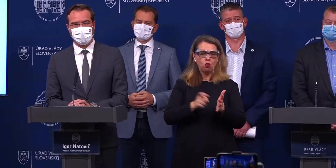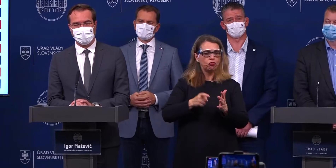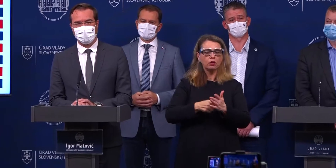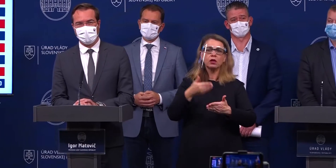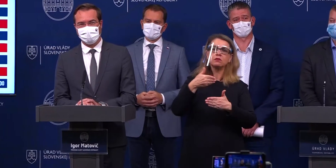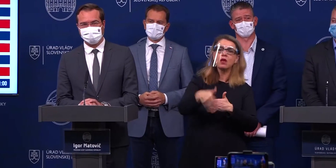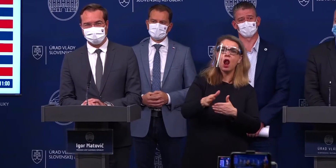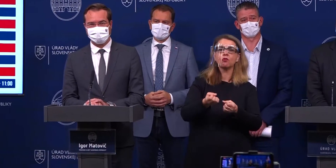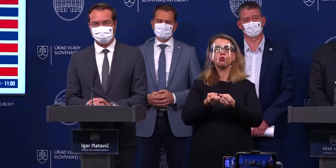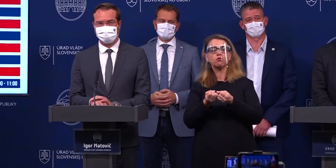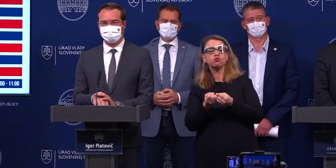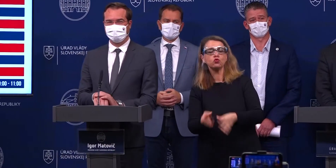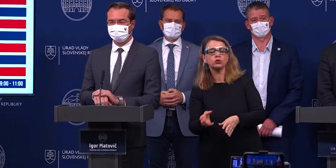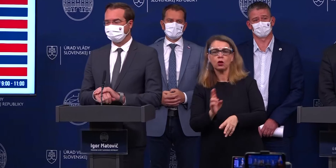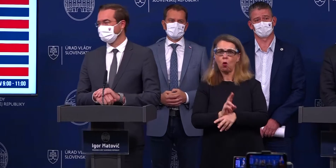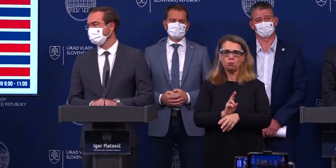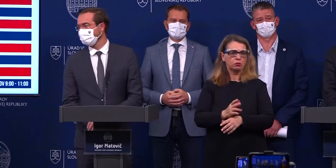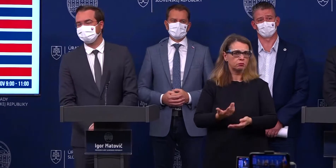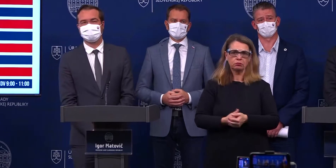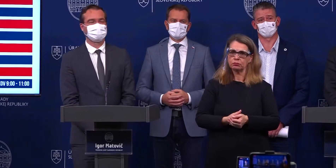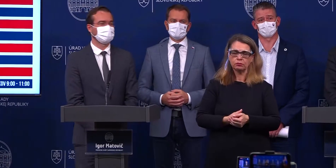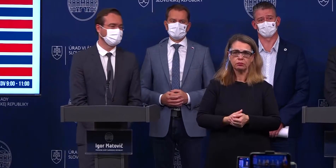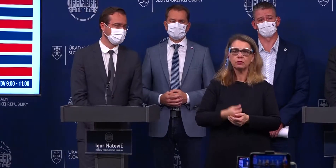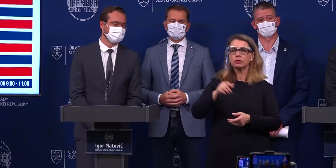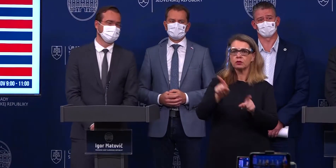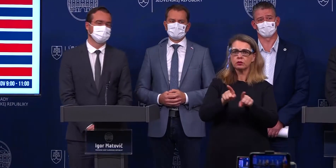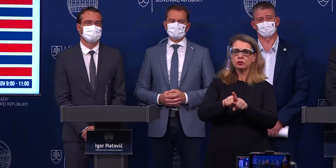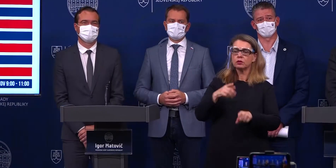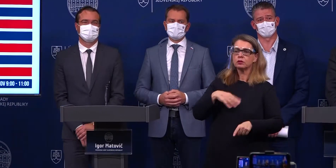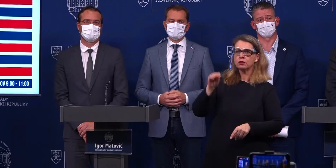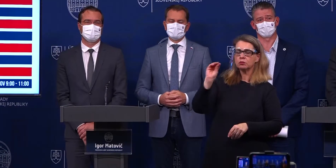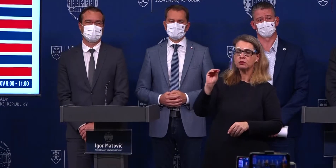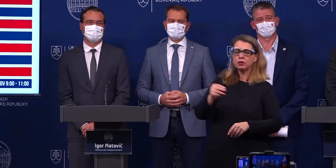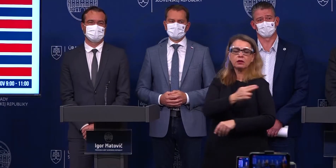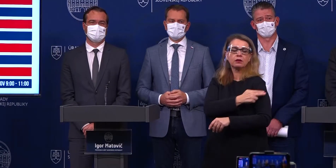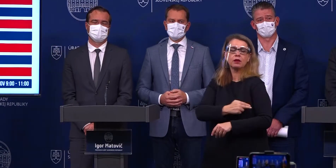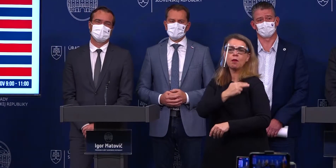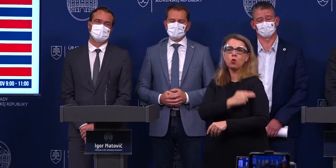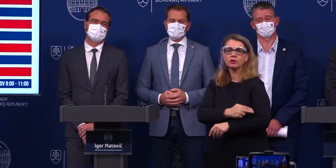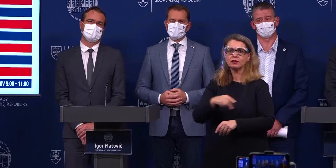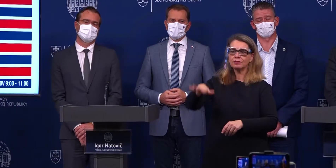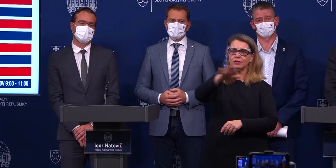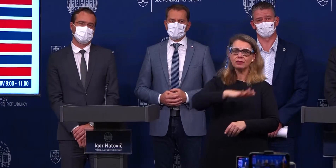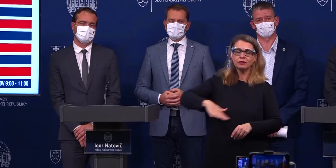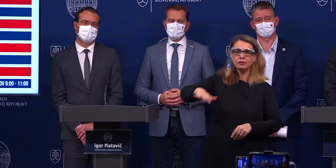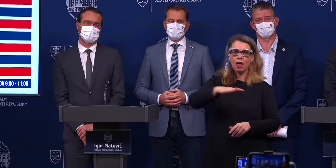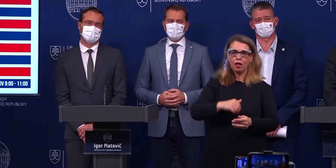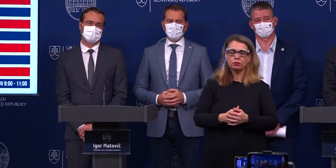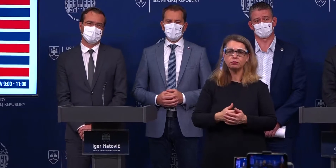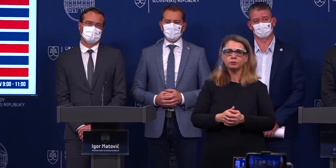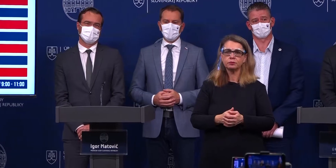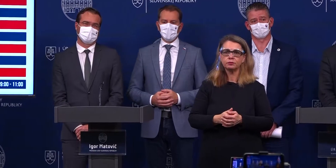uvoľňovanie opatrení. Pána ministra, by som sa chcel spýtať na aktuálnu situáciu v nemocniciach. Hovorili ste aj o tom,